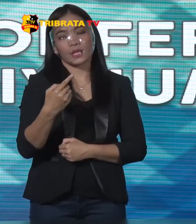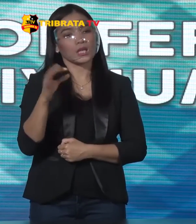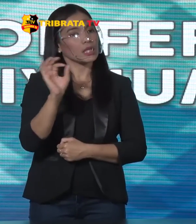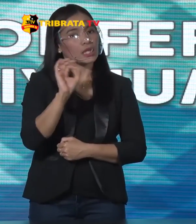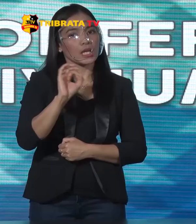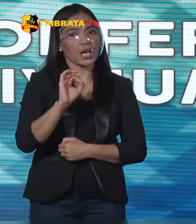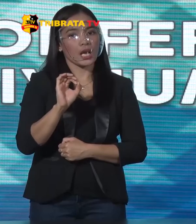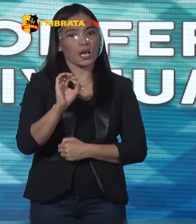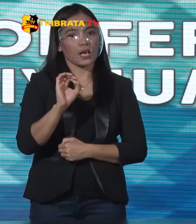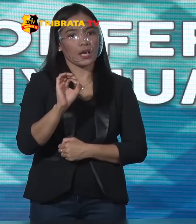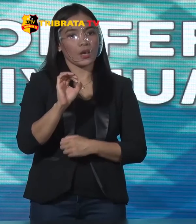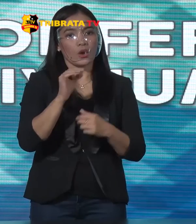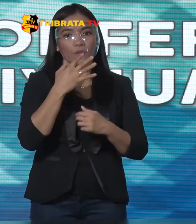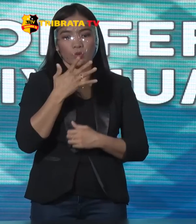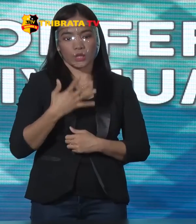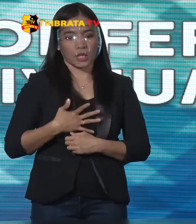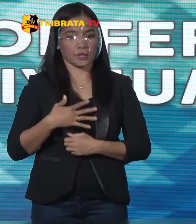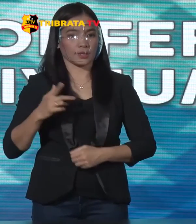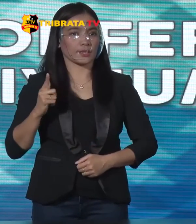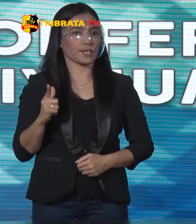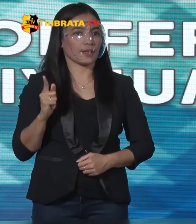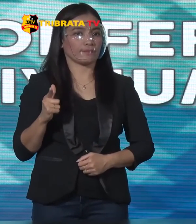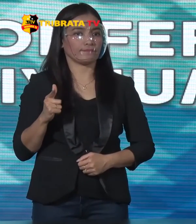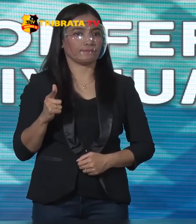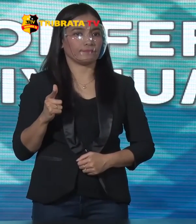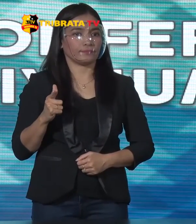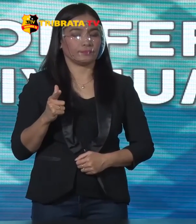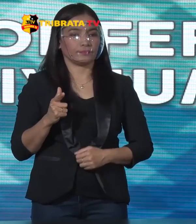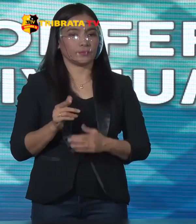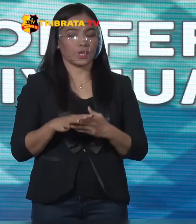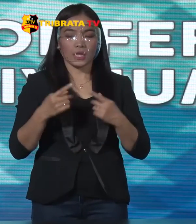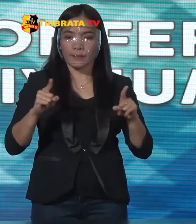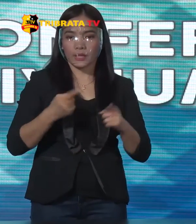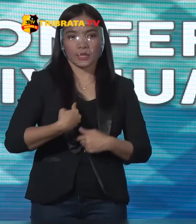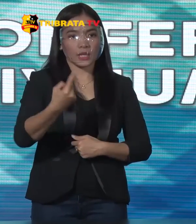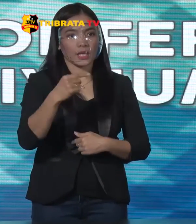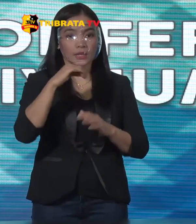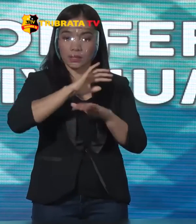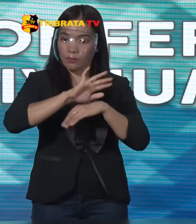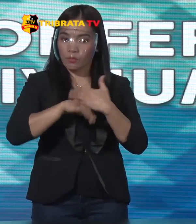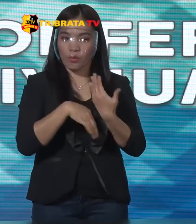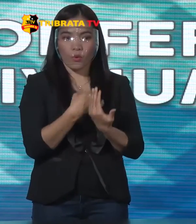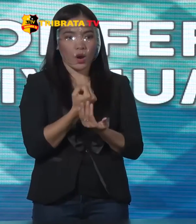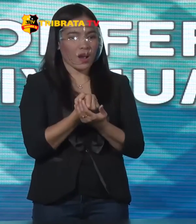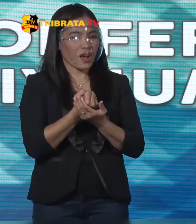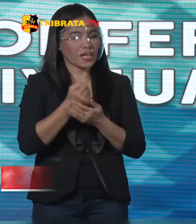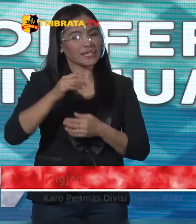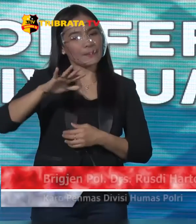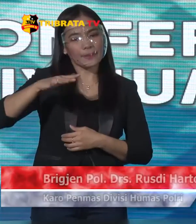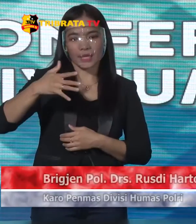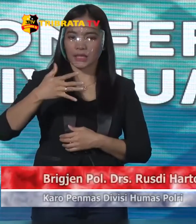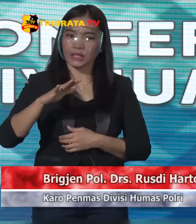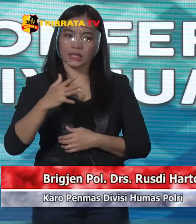Senjata api Tapi Kita semua Mengidentifikasi Kemungkinan